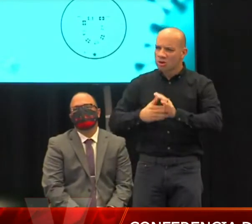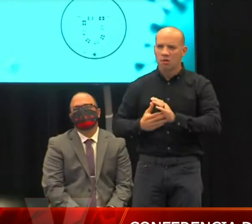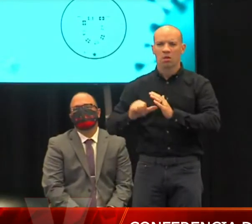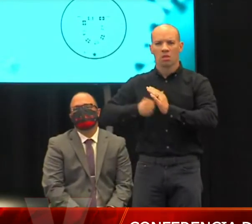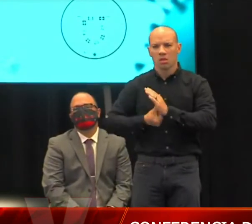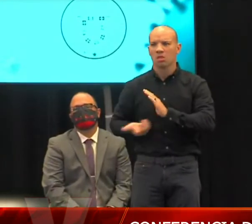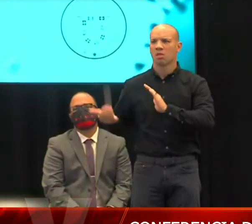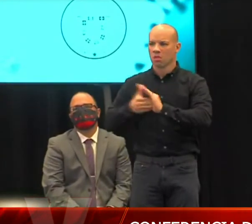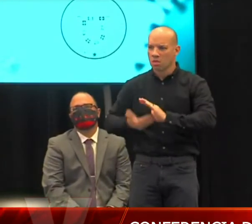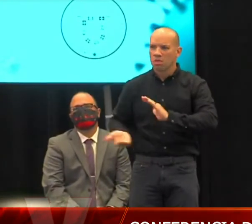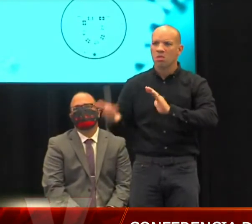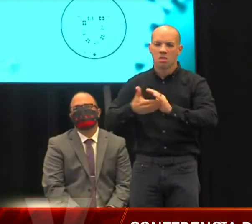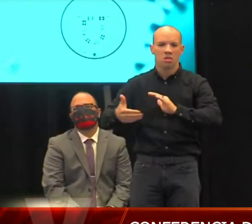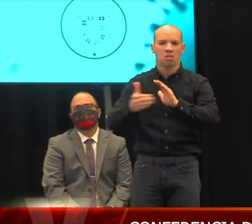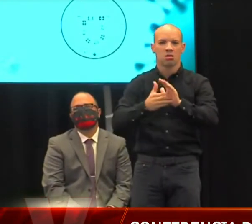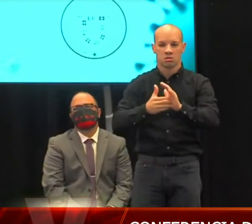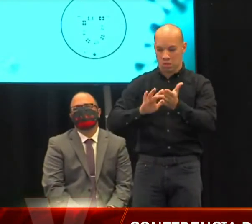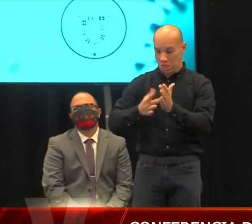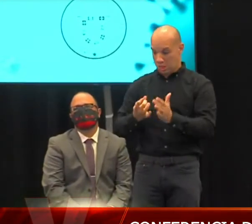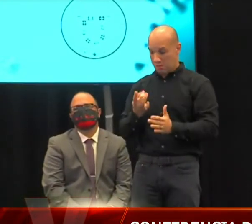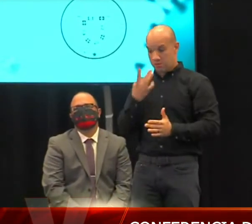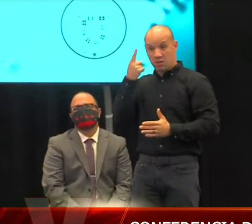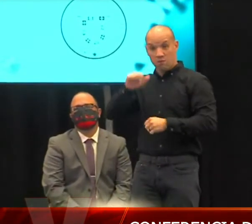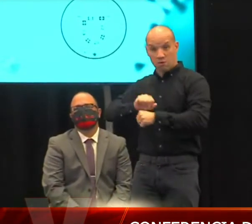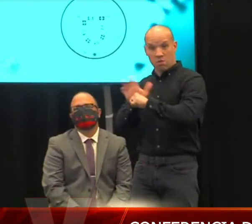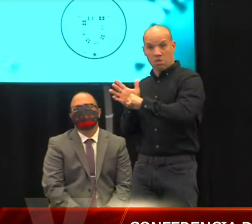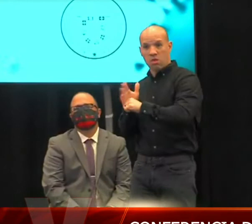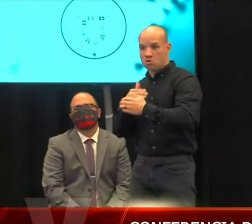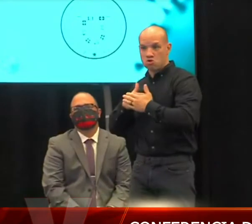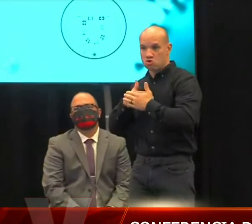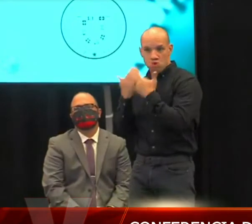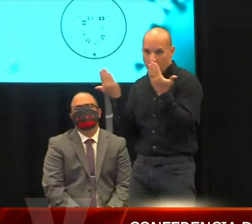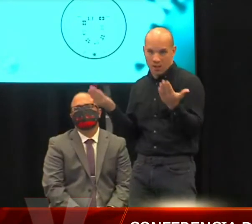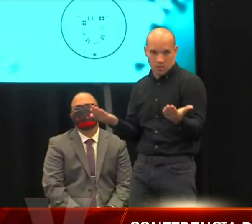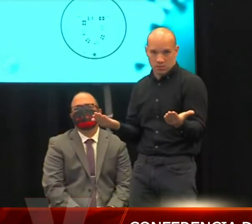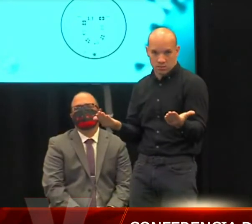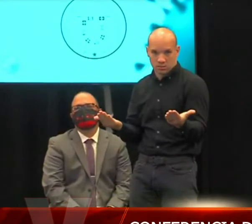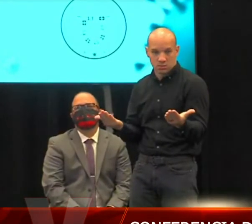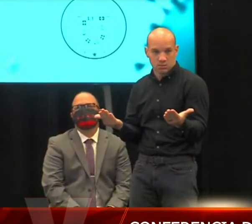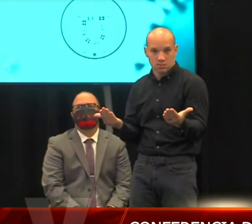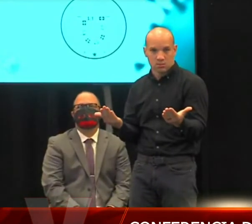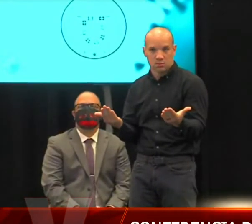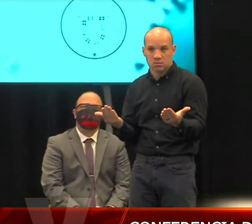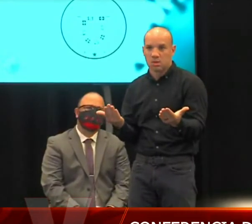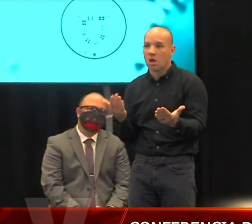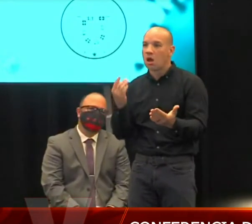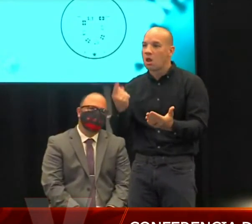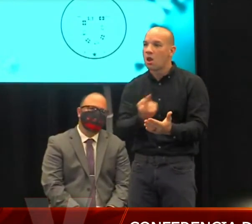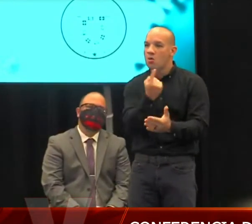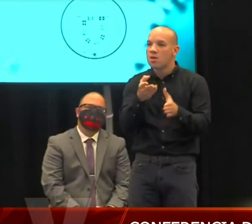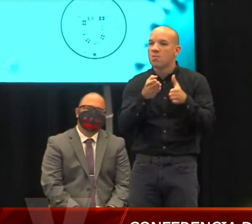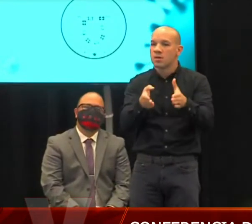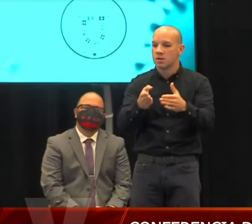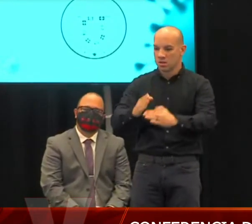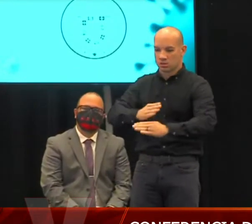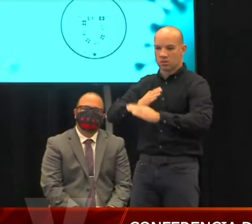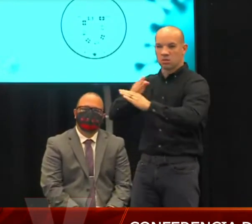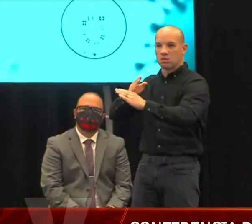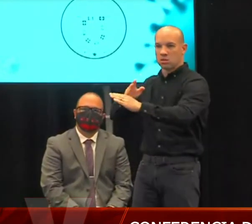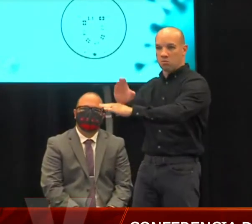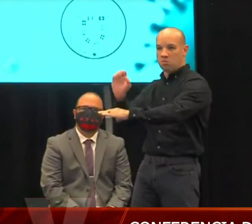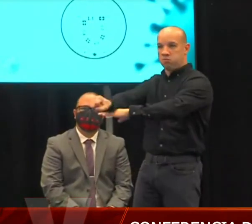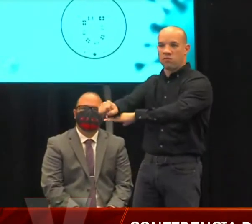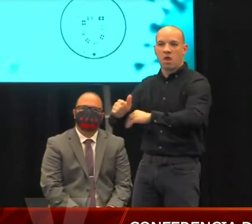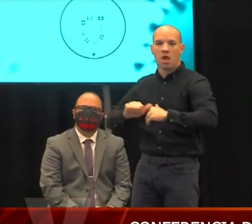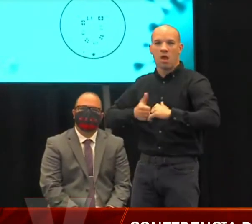medicina para el COVID-19. Hasta el momento, la única manera de combatirlo es